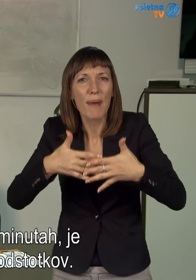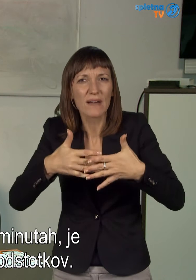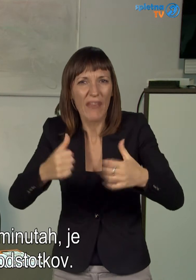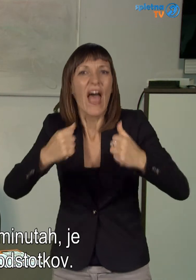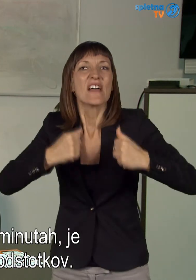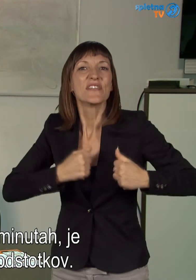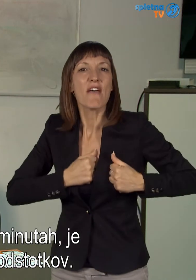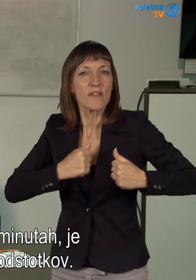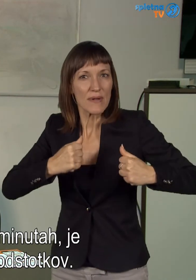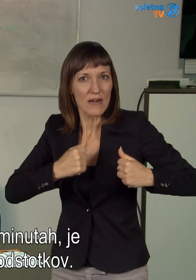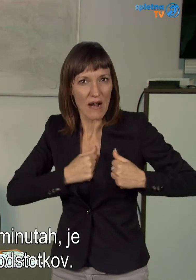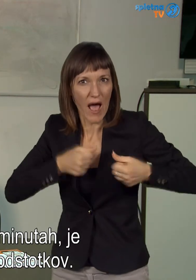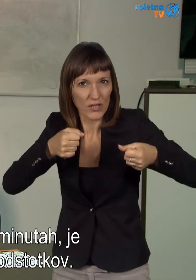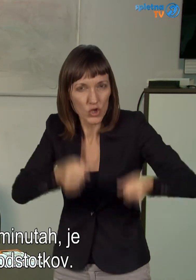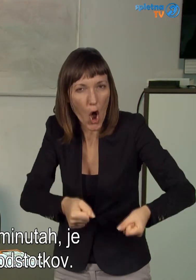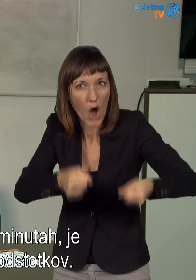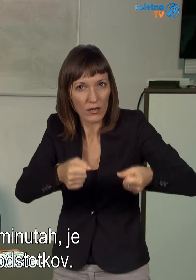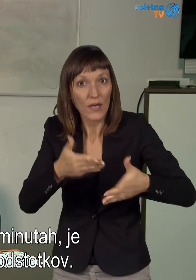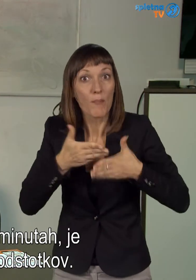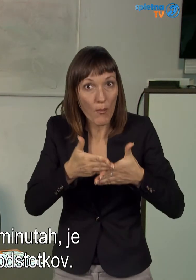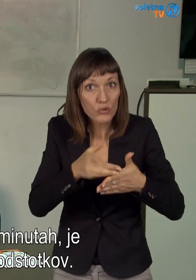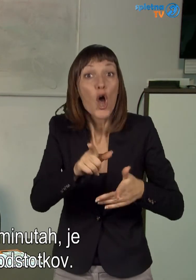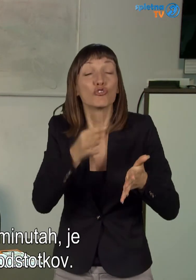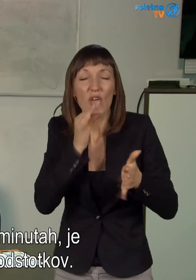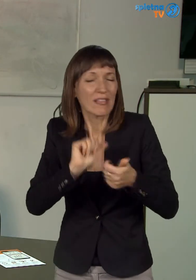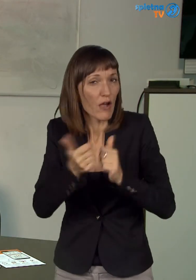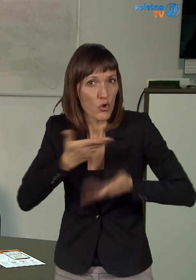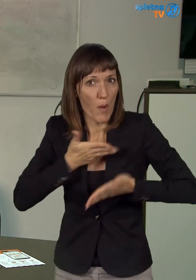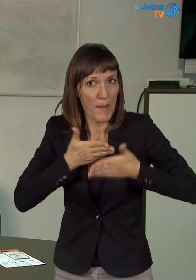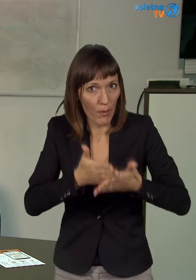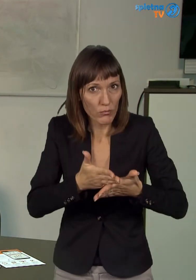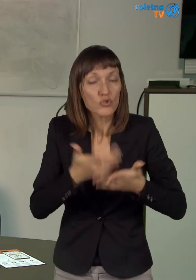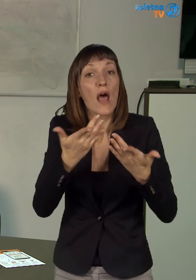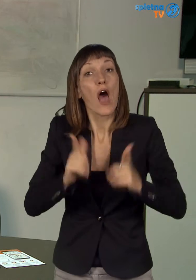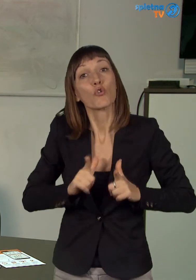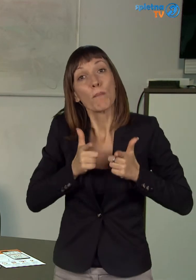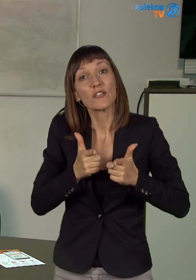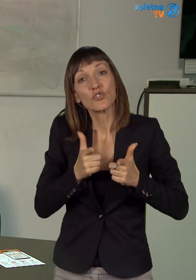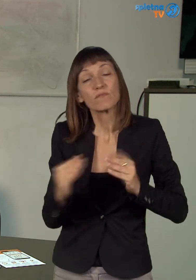dostavimo v dveh minutah, je verjetnost preživetja za 50%. To je ogromno.